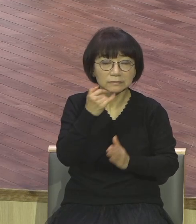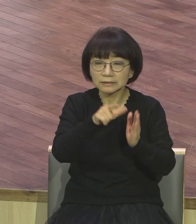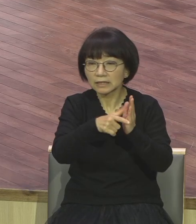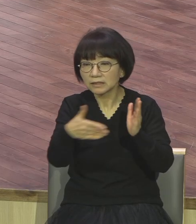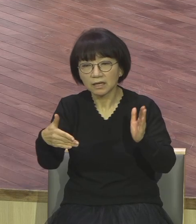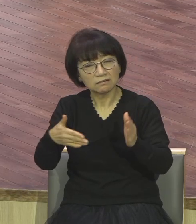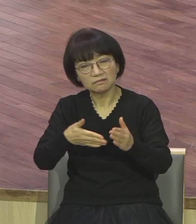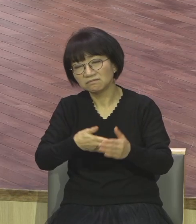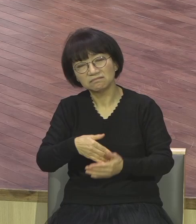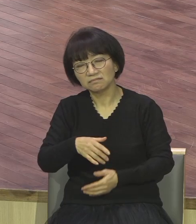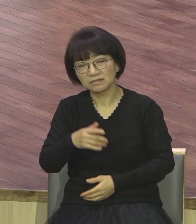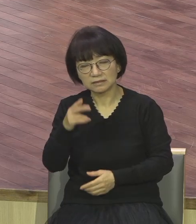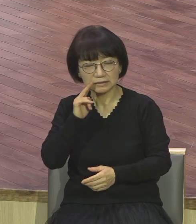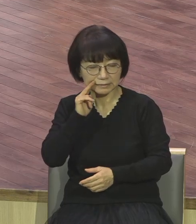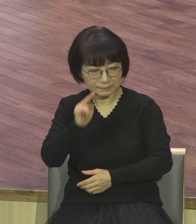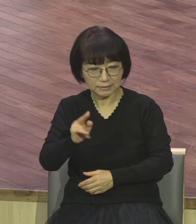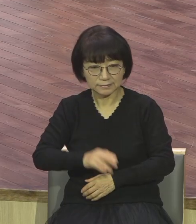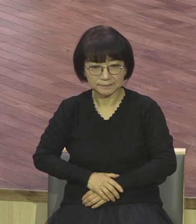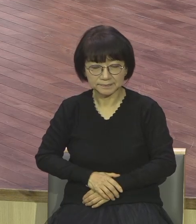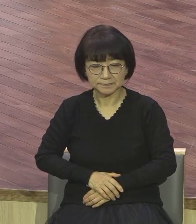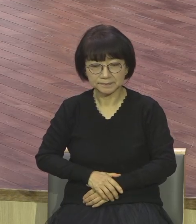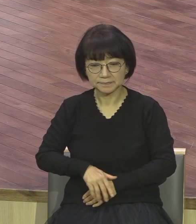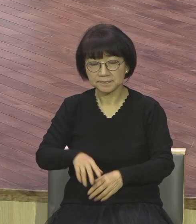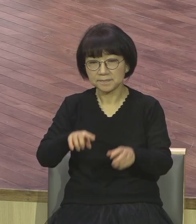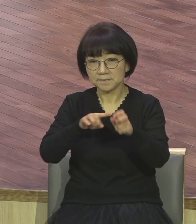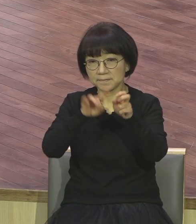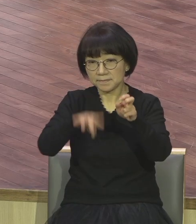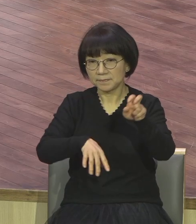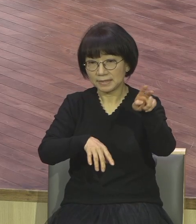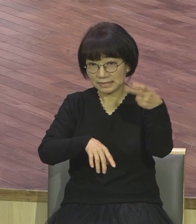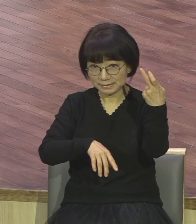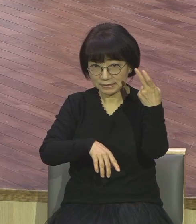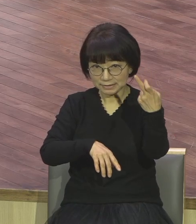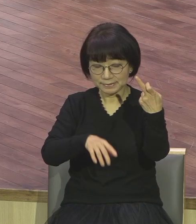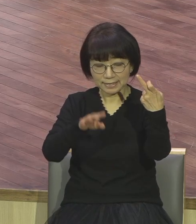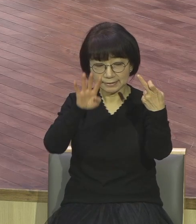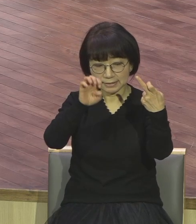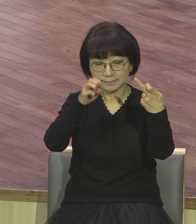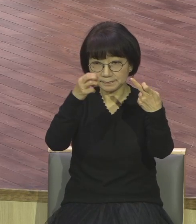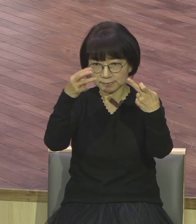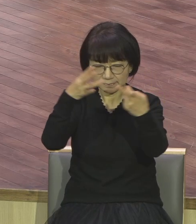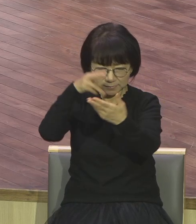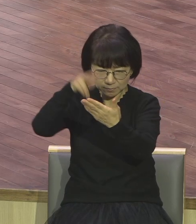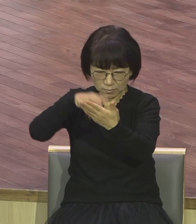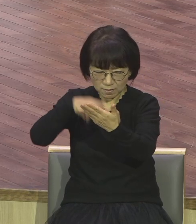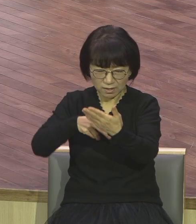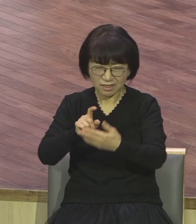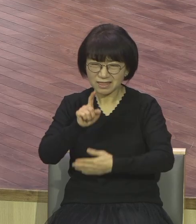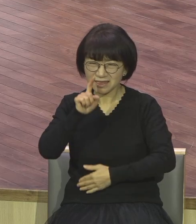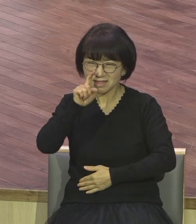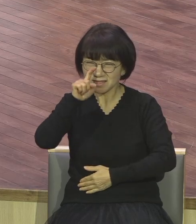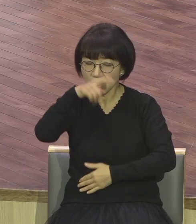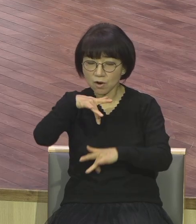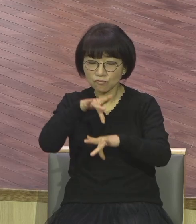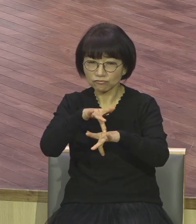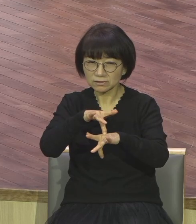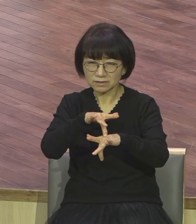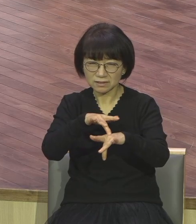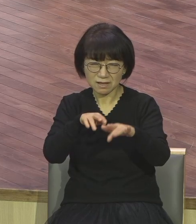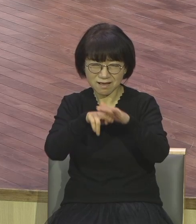마태복음 12장 사실 45자로 보면 더러운 귀신이 나갔는데 비고 소재되는 걸 보고